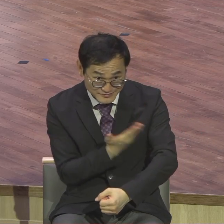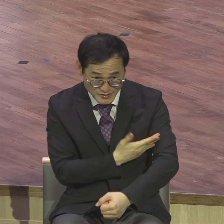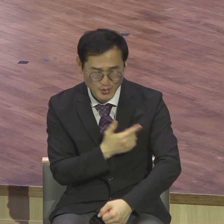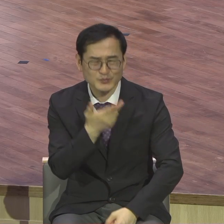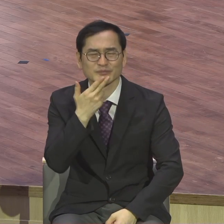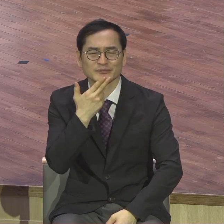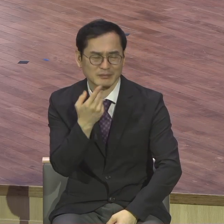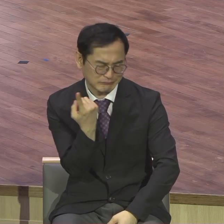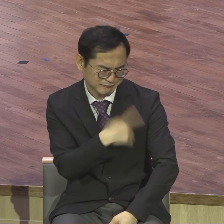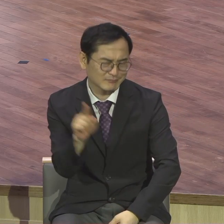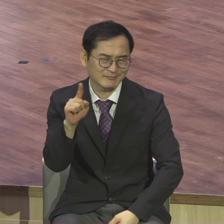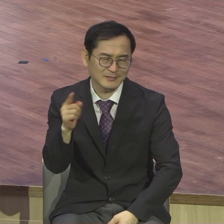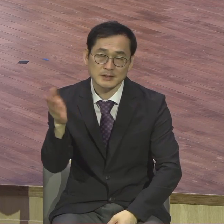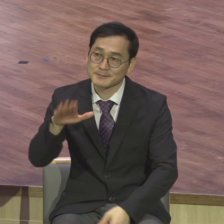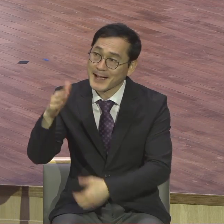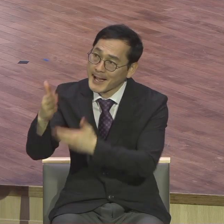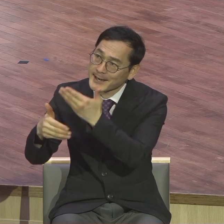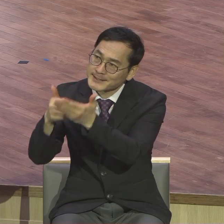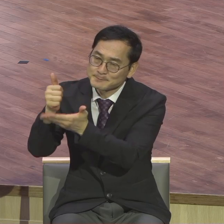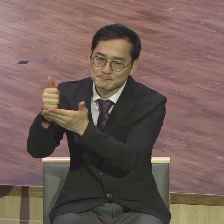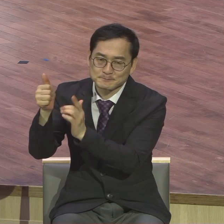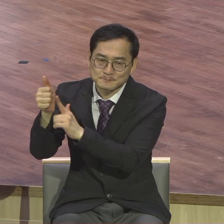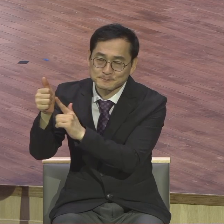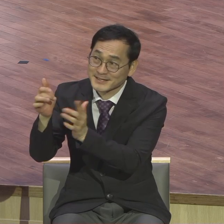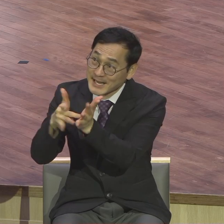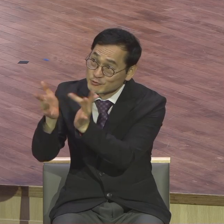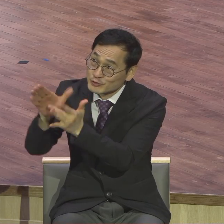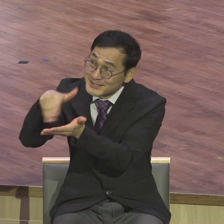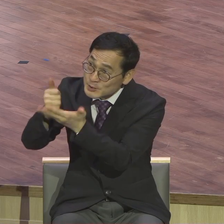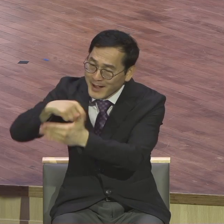감당할 수 있는 직분의 능력은 그리스도 예수 안에서만 있다